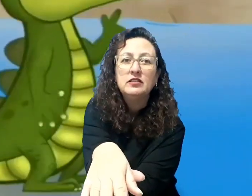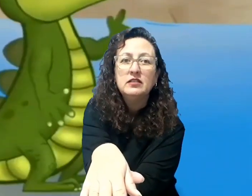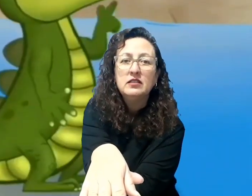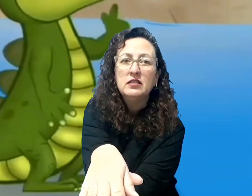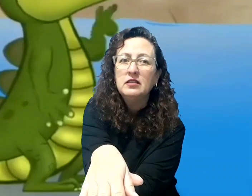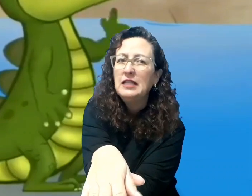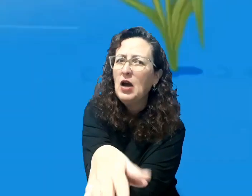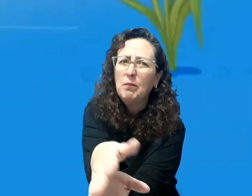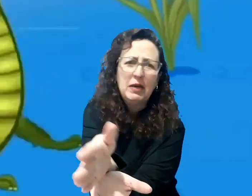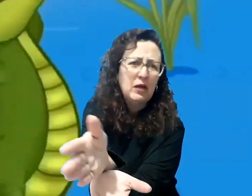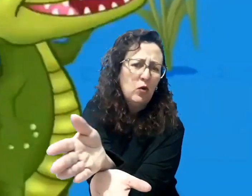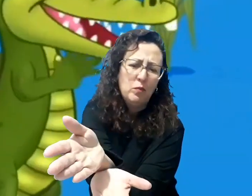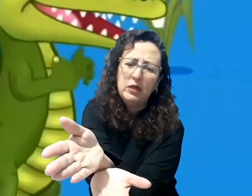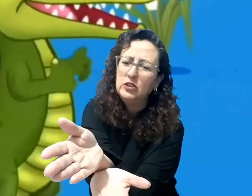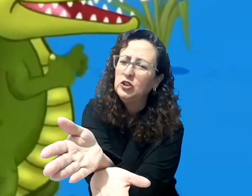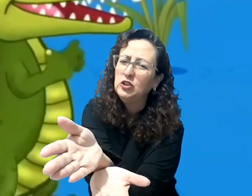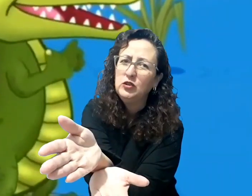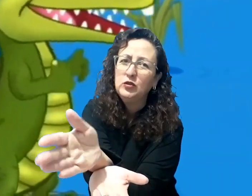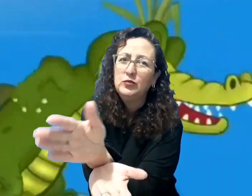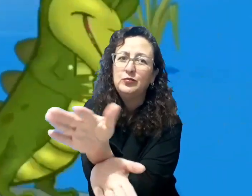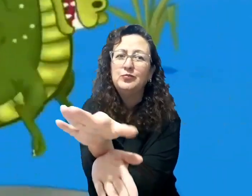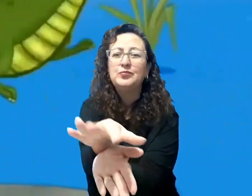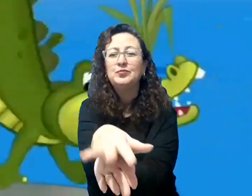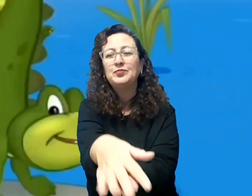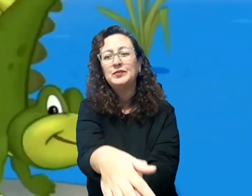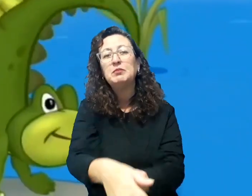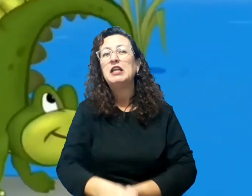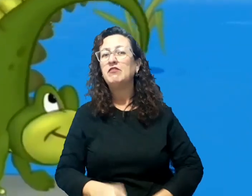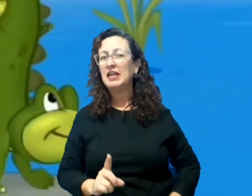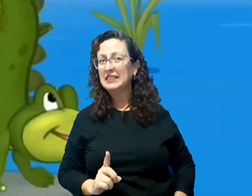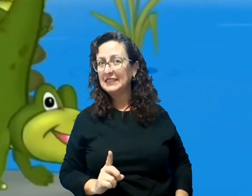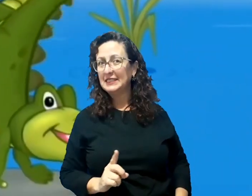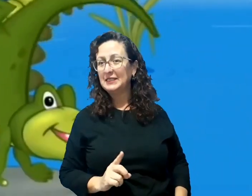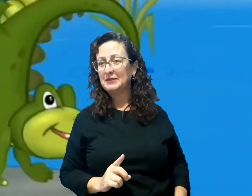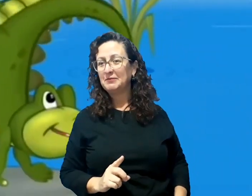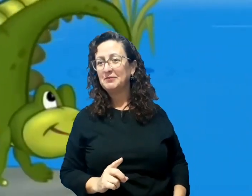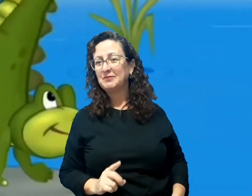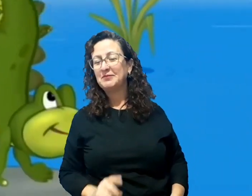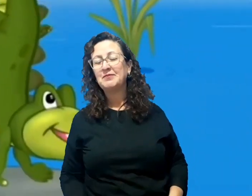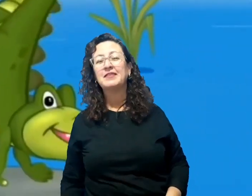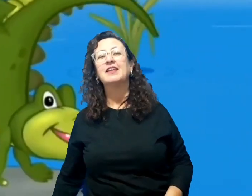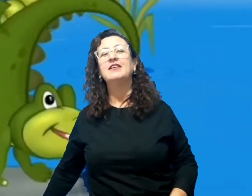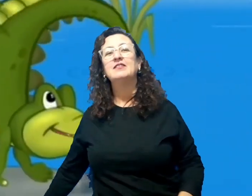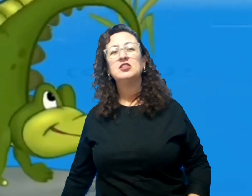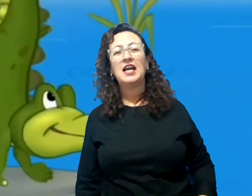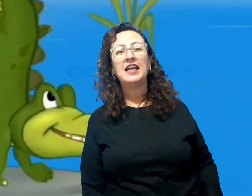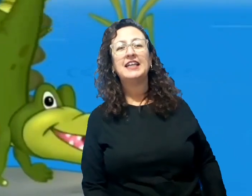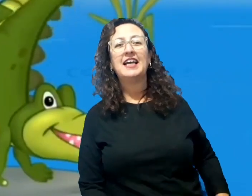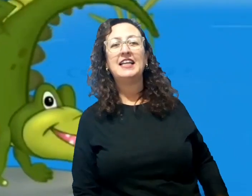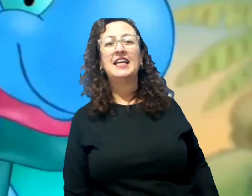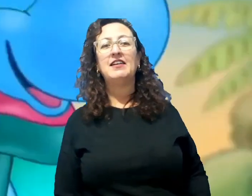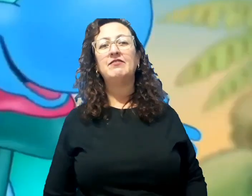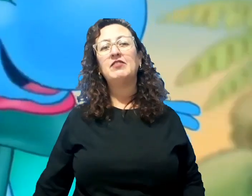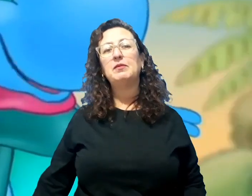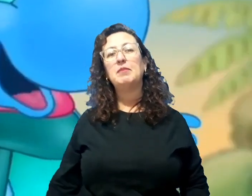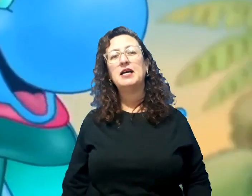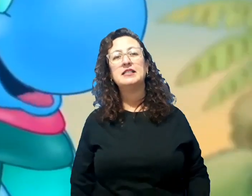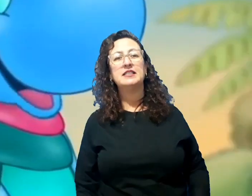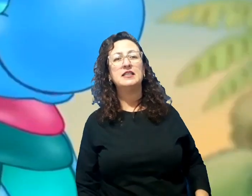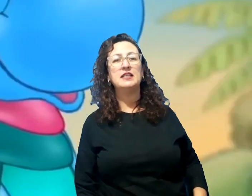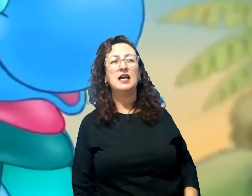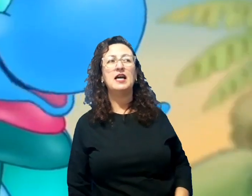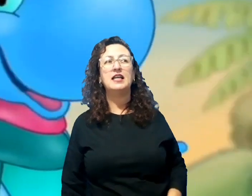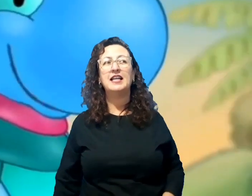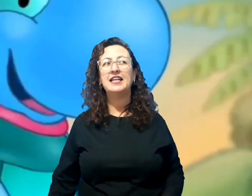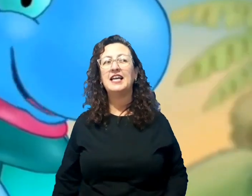Não pegou o peixinho. Sabe o ele fez? O jacaré